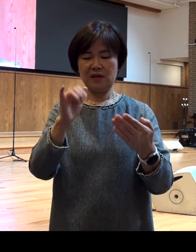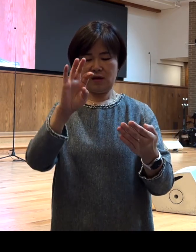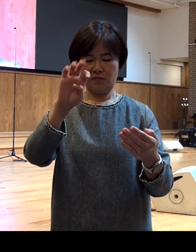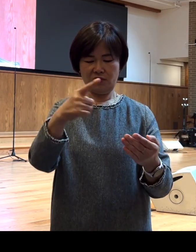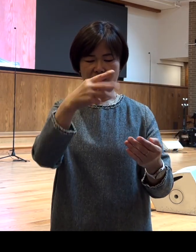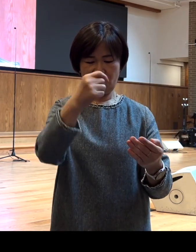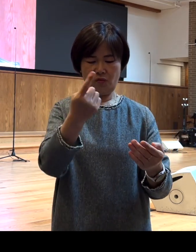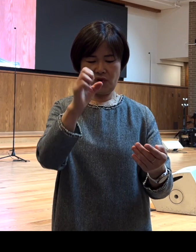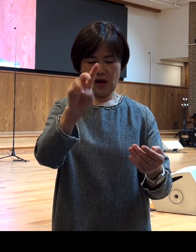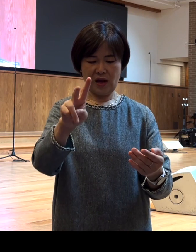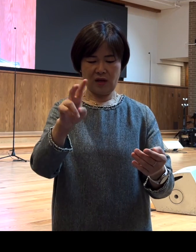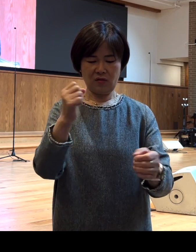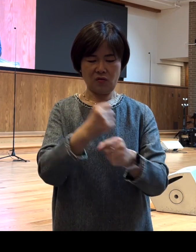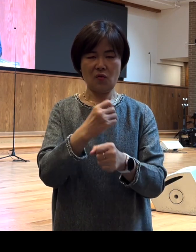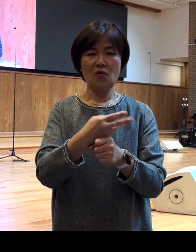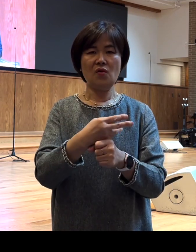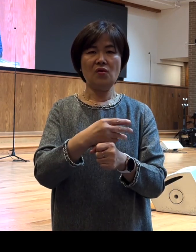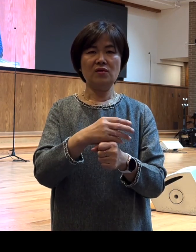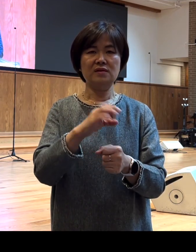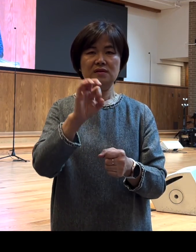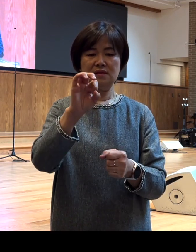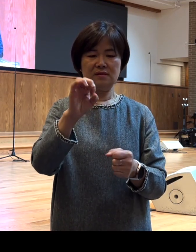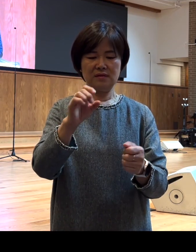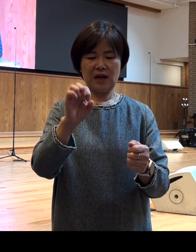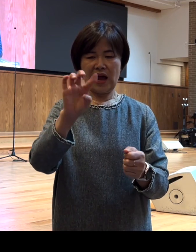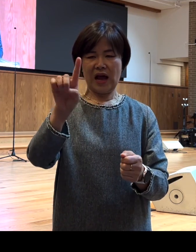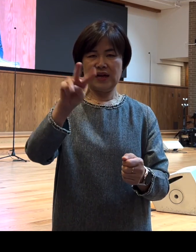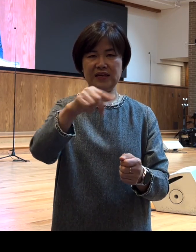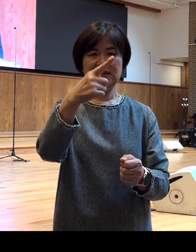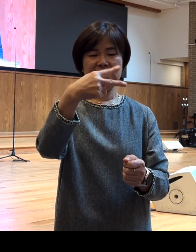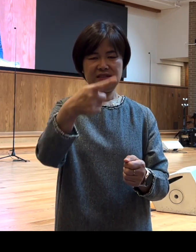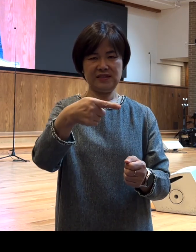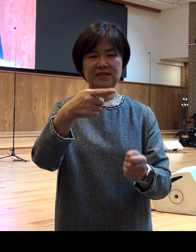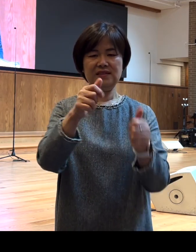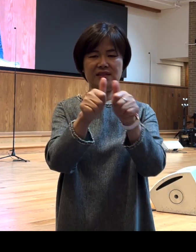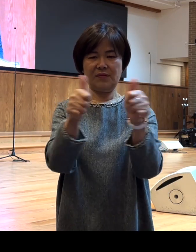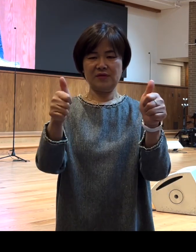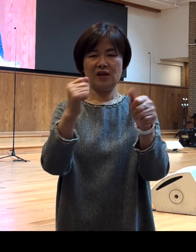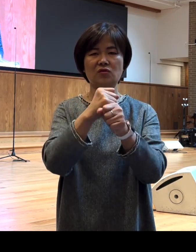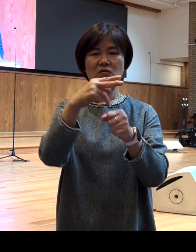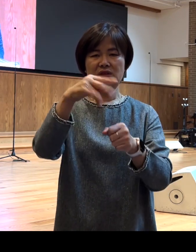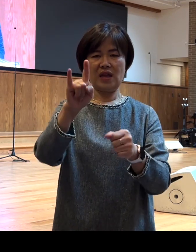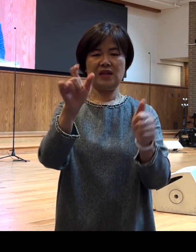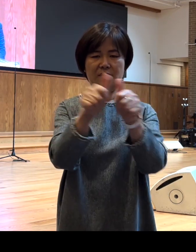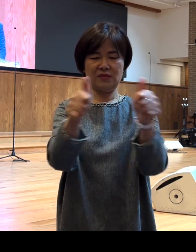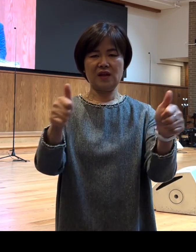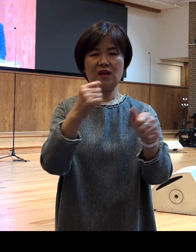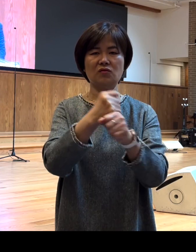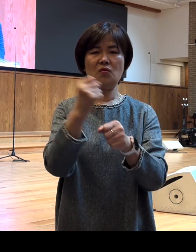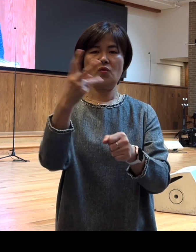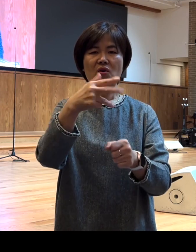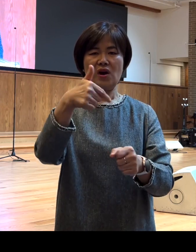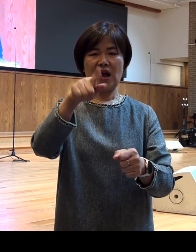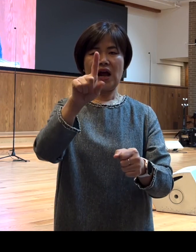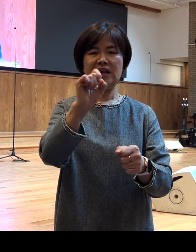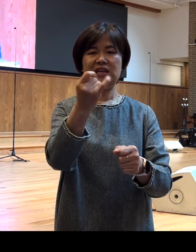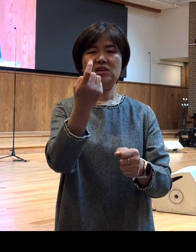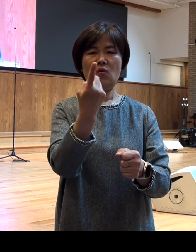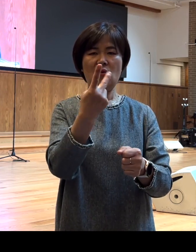소바도와 또 대살로니카 사람, 아리스다고와 세군도 또 더베 사람 가이오와 디모데 아시아 사람